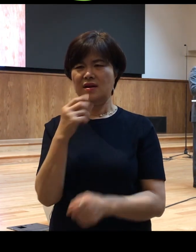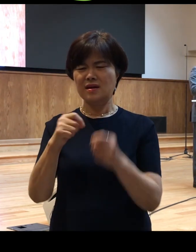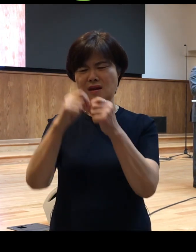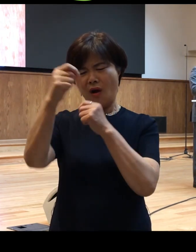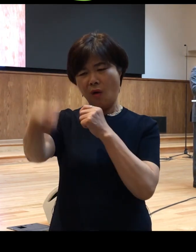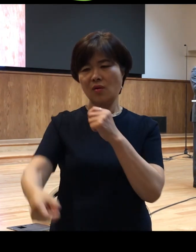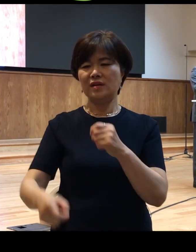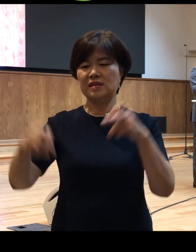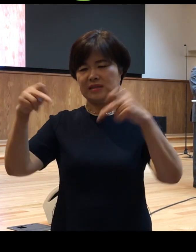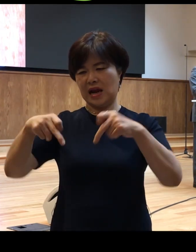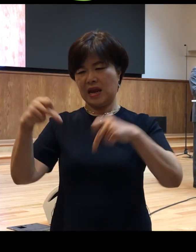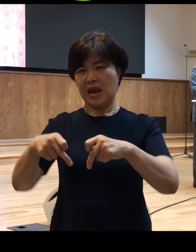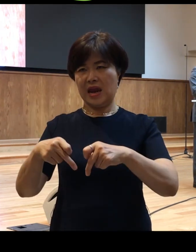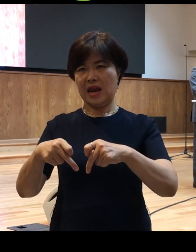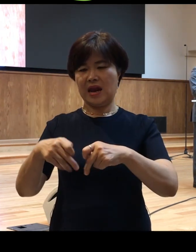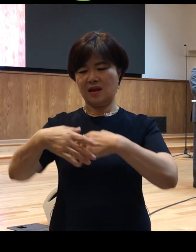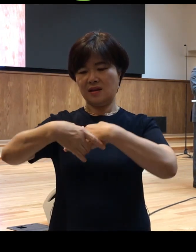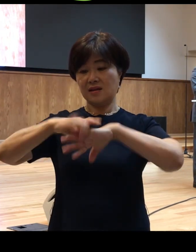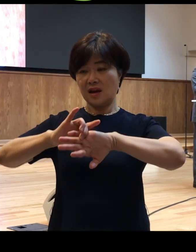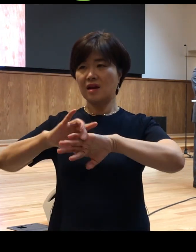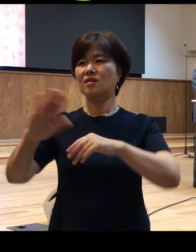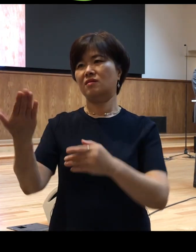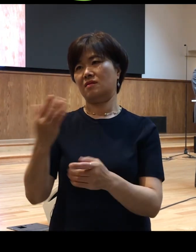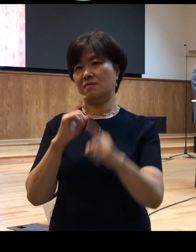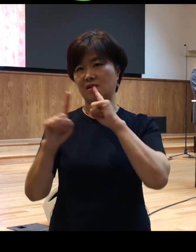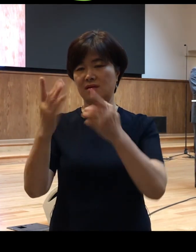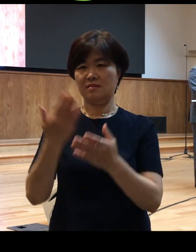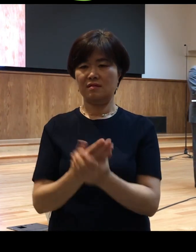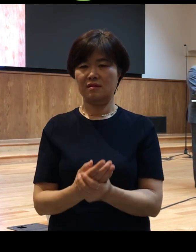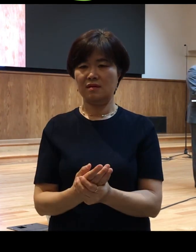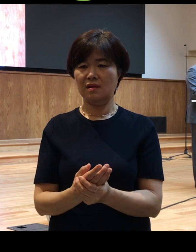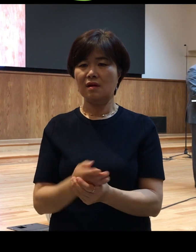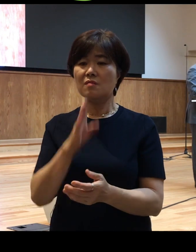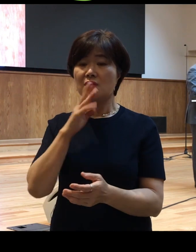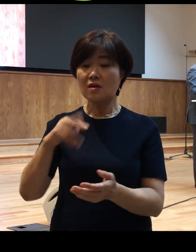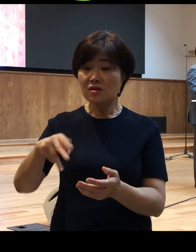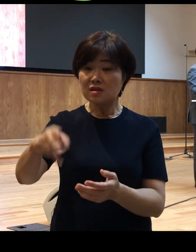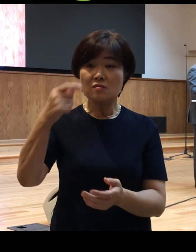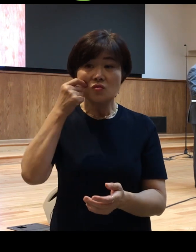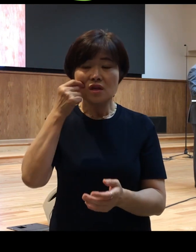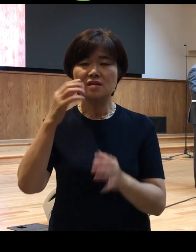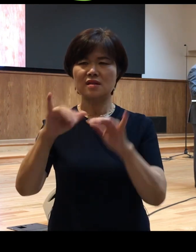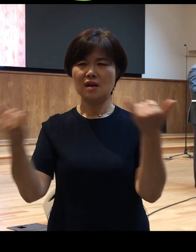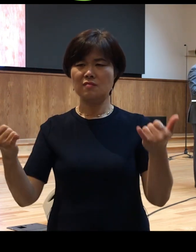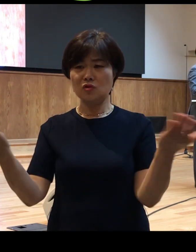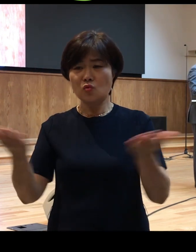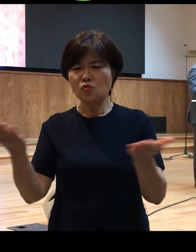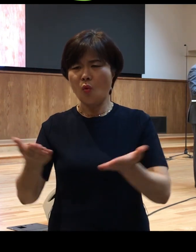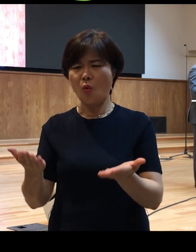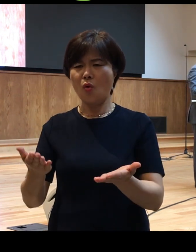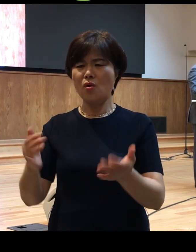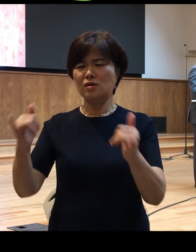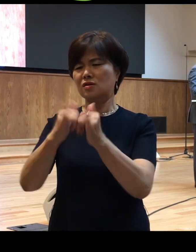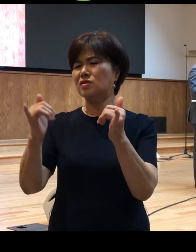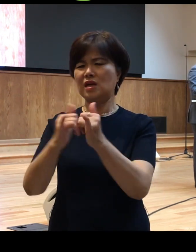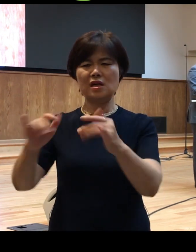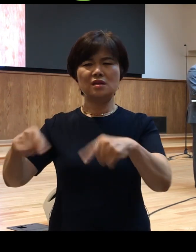이렇게 진단을 합니다 그리고 뭐라고 이야기하냐면 걷지 못하는 사람들은 노동이나 전쟁에 참여할 수 없기 때문에